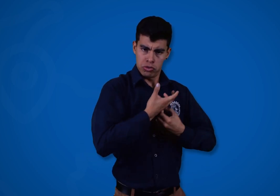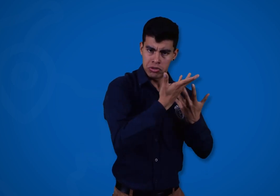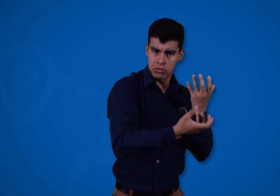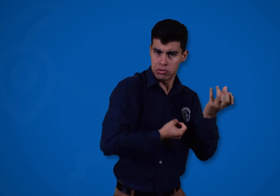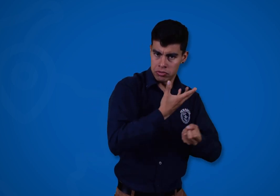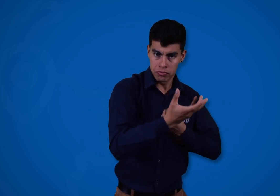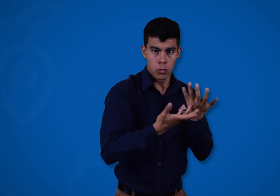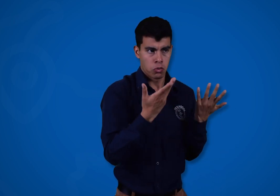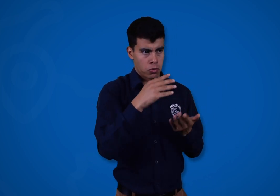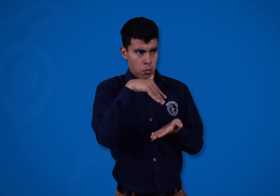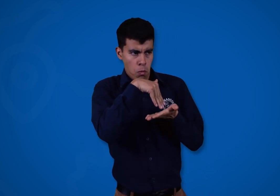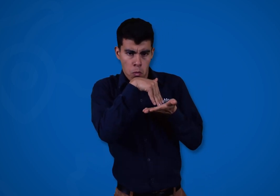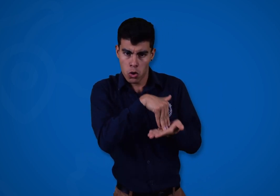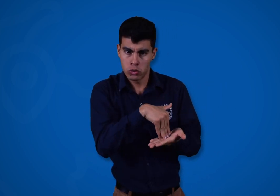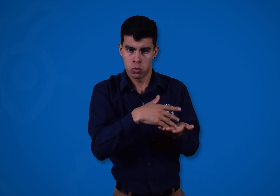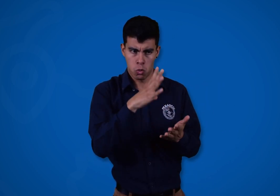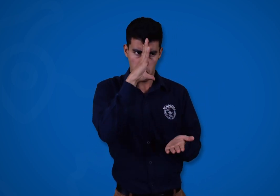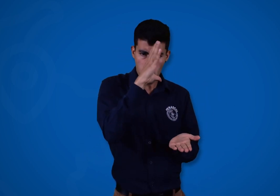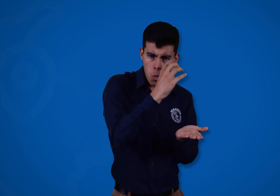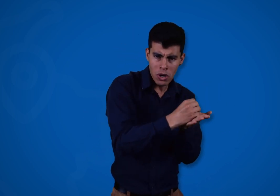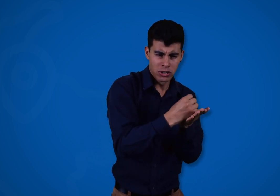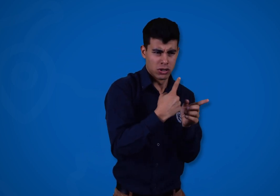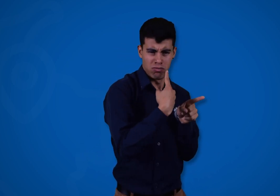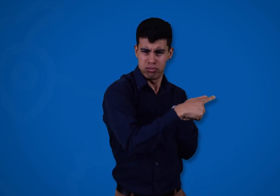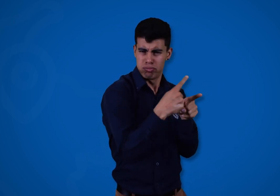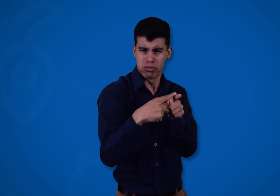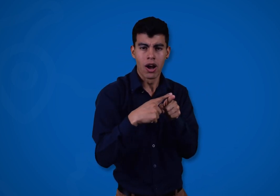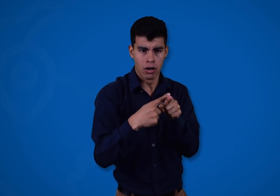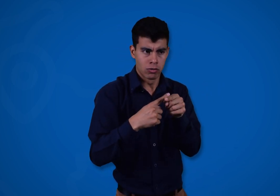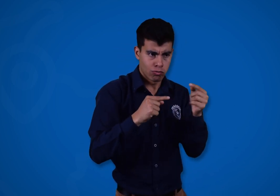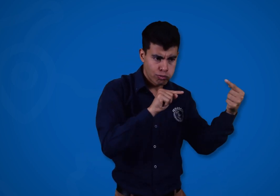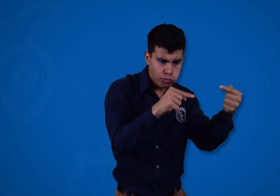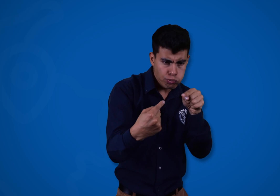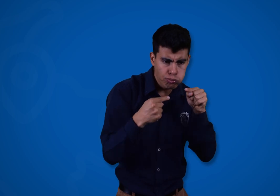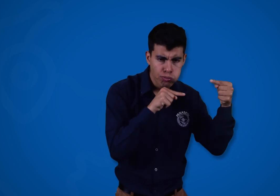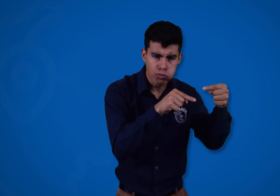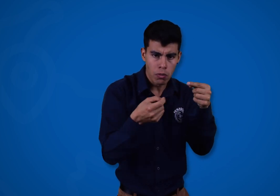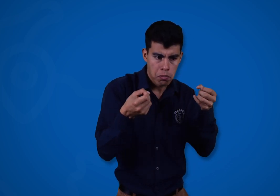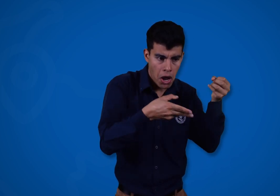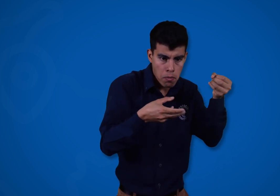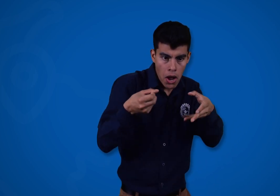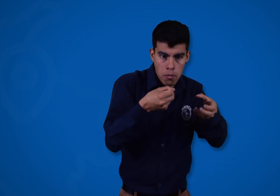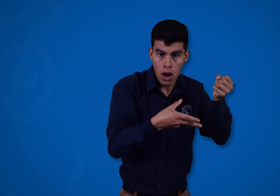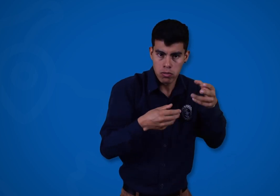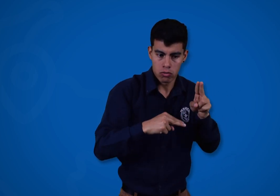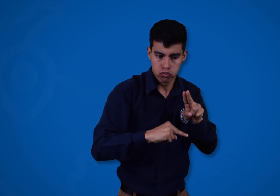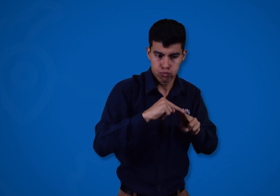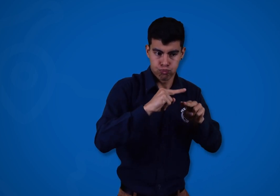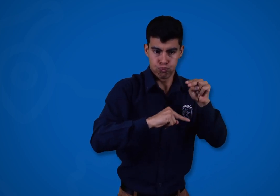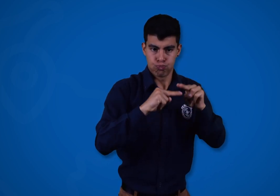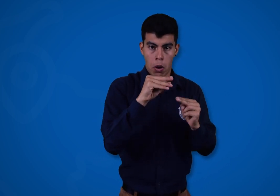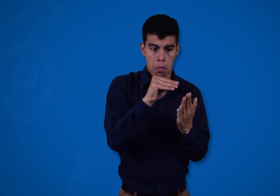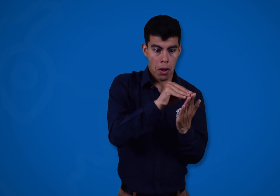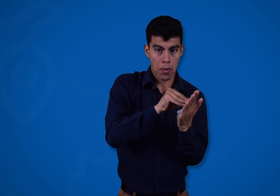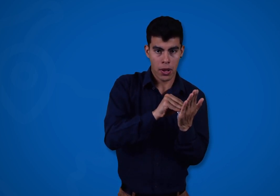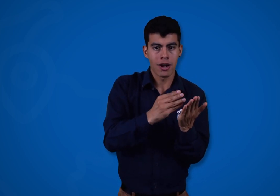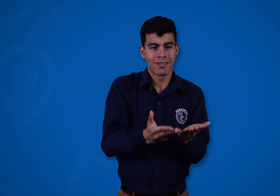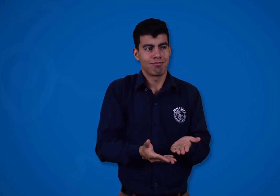opinión o discusiones sobre las temáticas propuestas. De esta manera, se aportará la construcción de documentos de información que, a su vez,